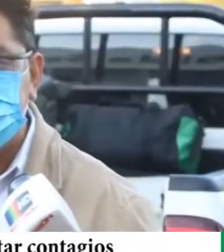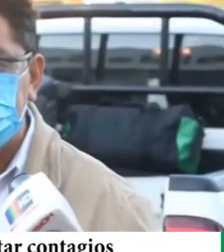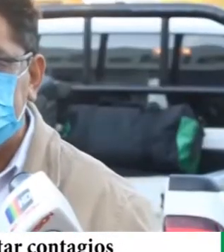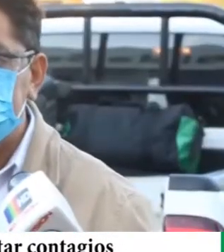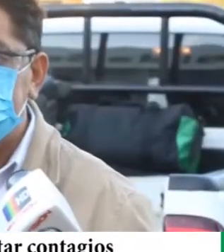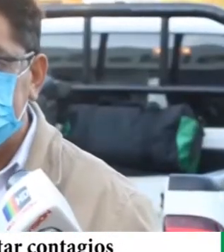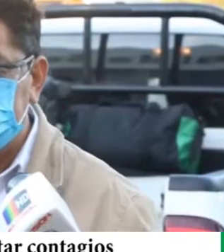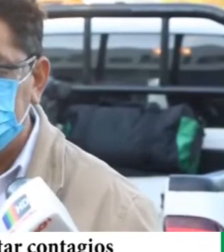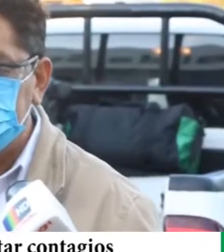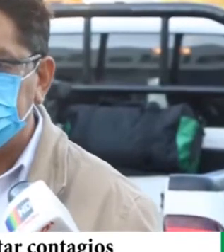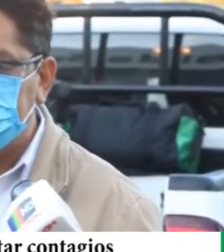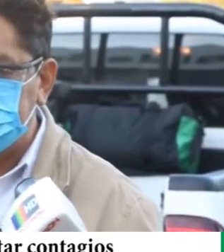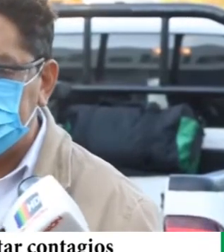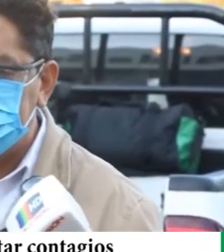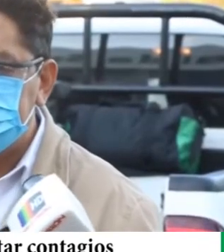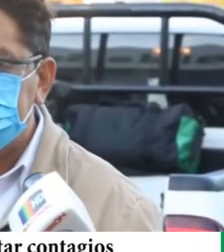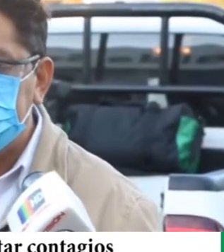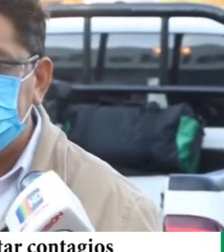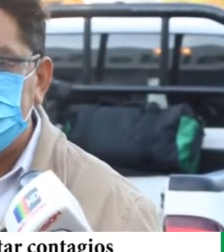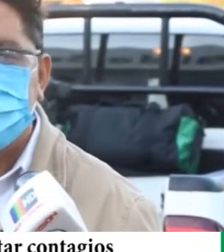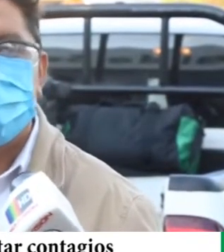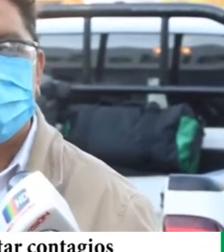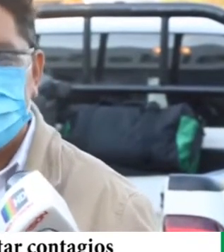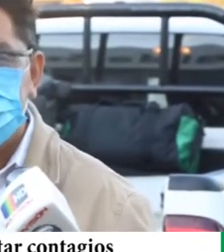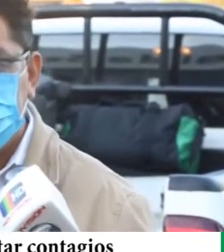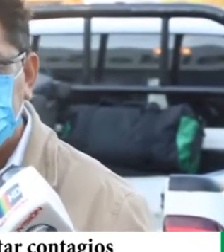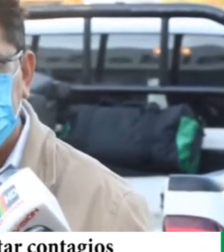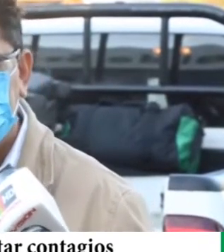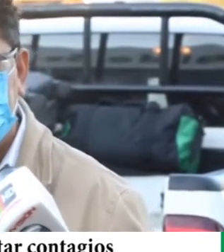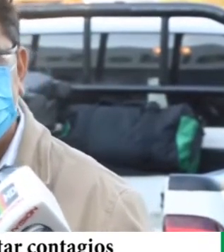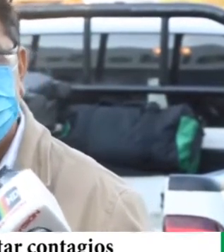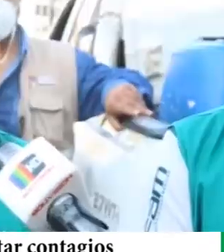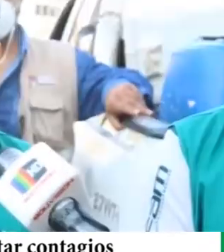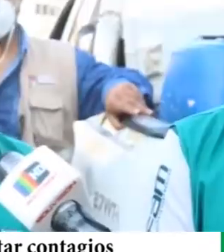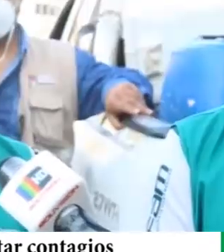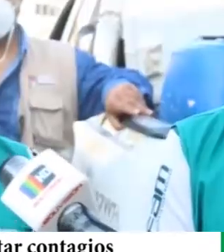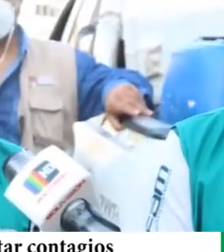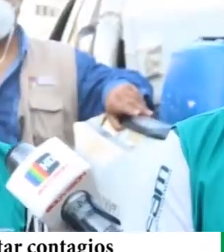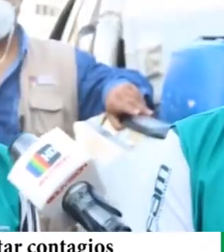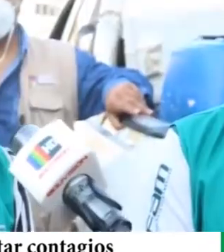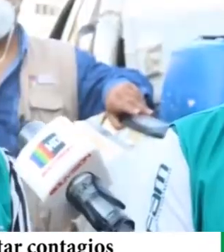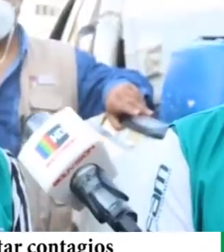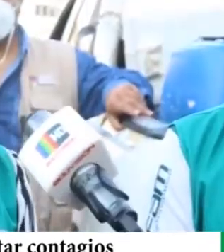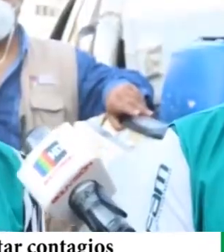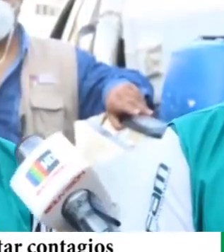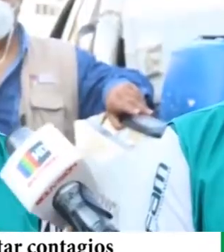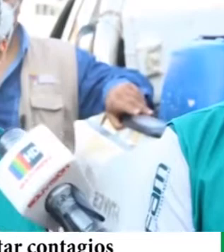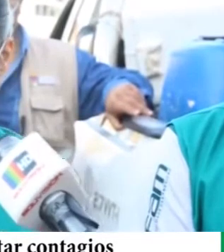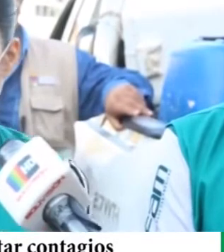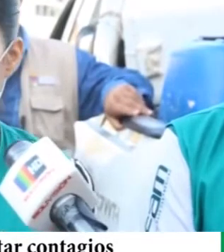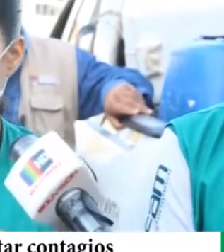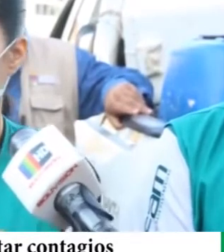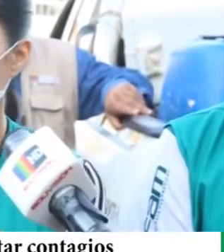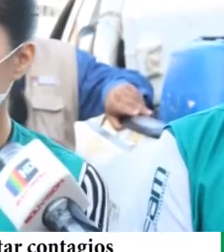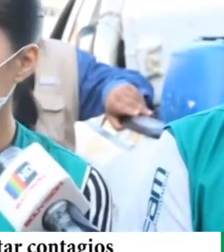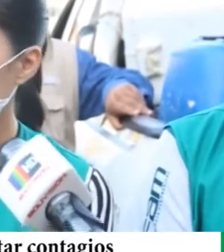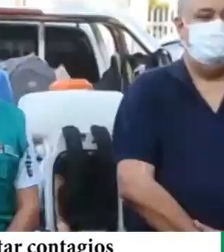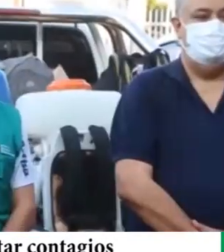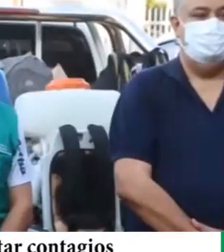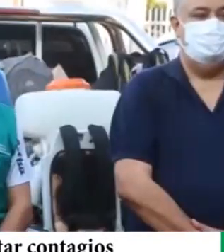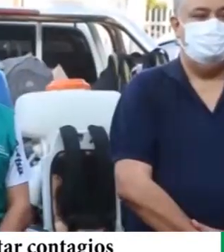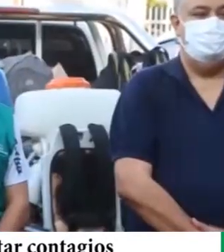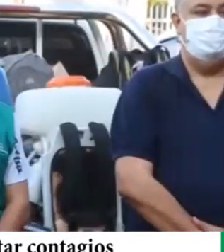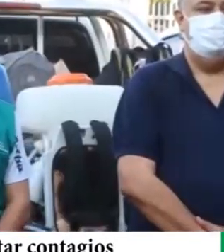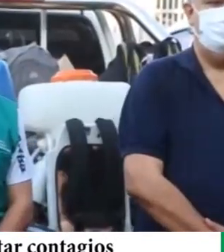que se debe a priorizar en estos momentos la salud y la vida de los cruceños y de todos los bolivianos en este momento el ingeniero Jorge Franco está